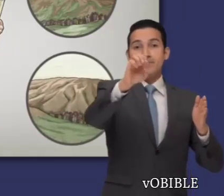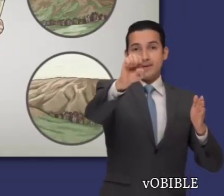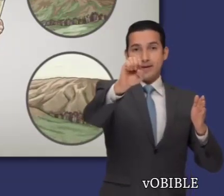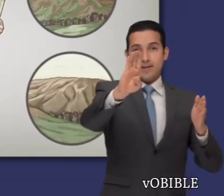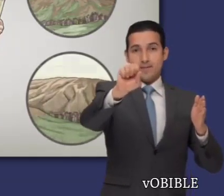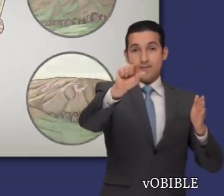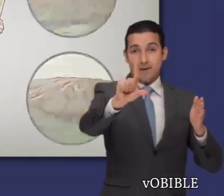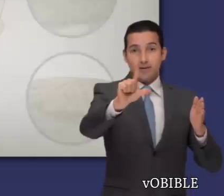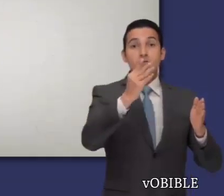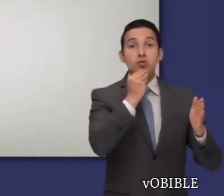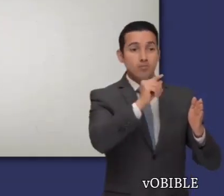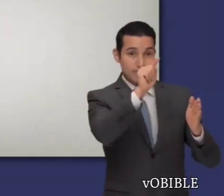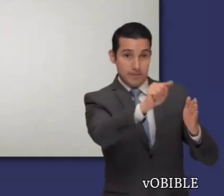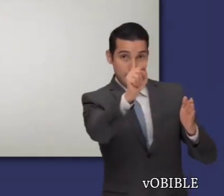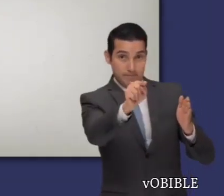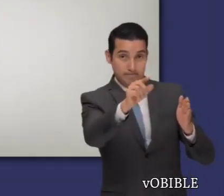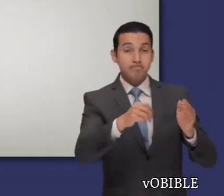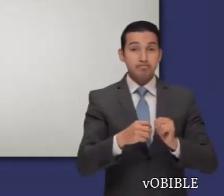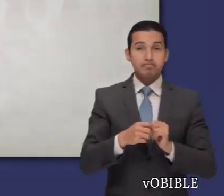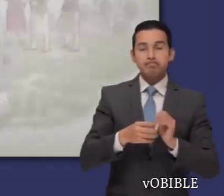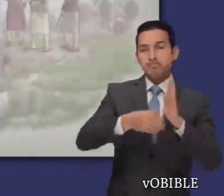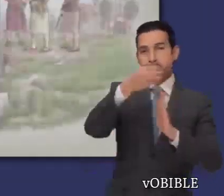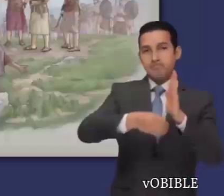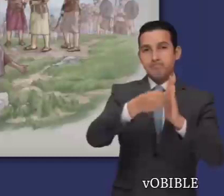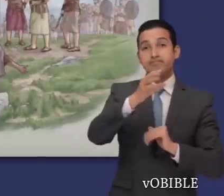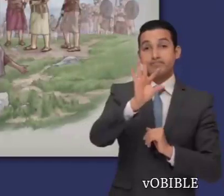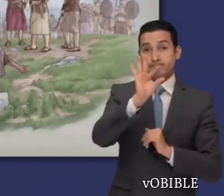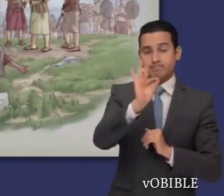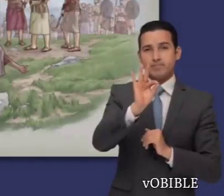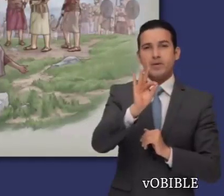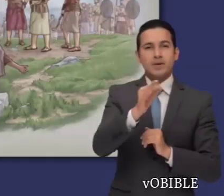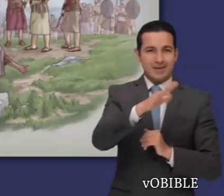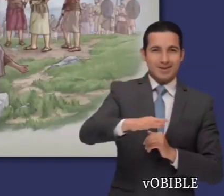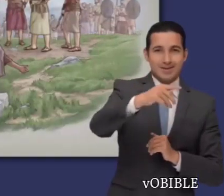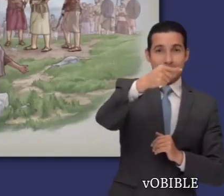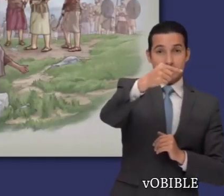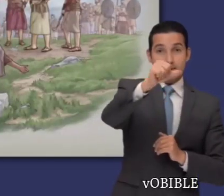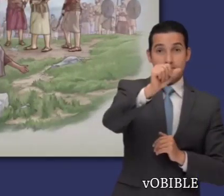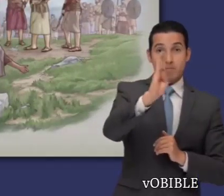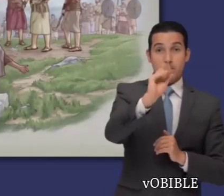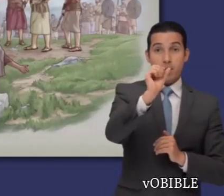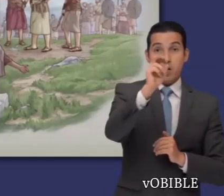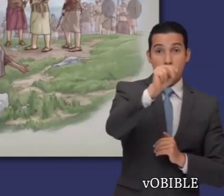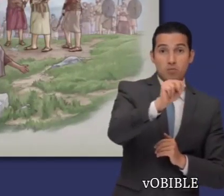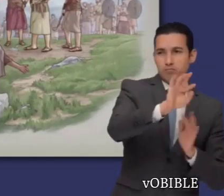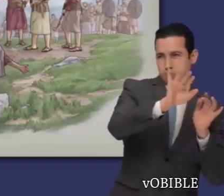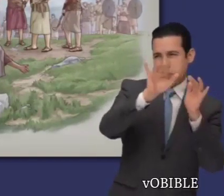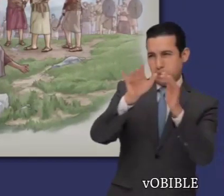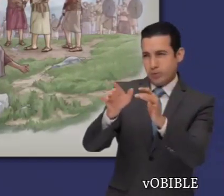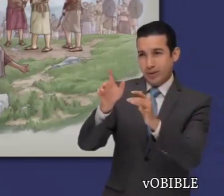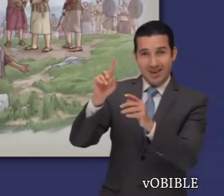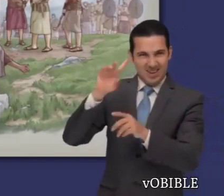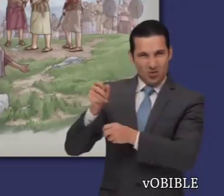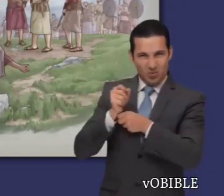monte Ebal. En el capítulo 9, los gabaonitas engañan a Josué para que haga un pacto con ellos, y él